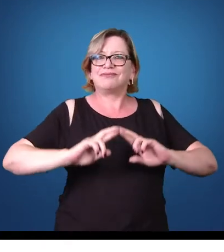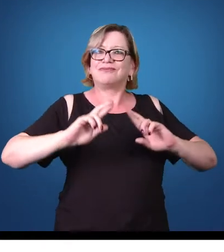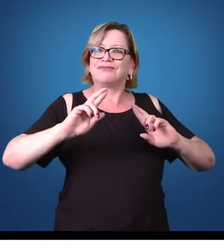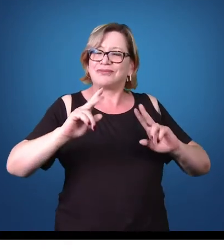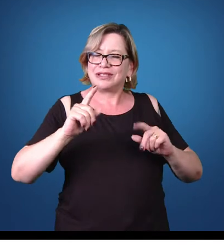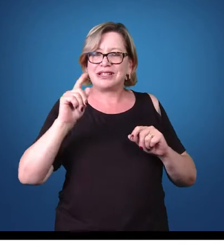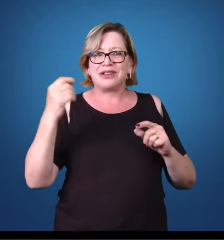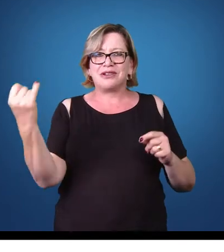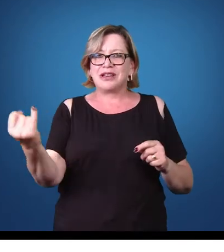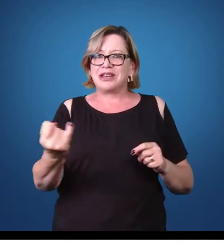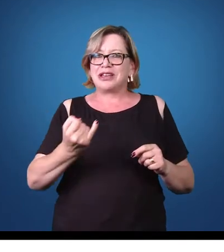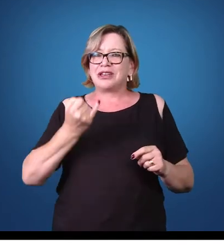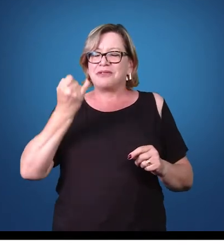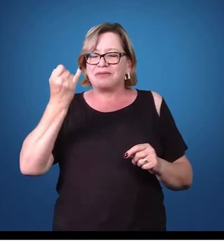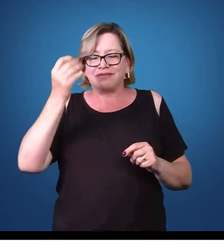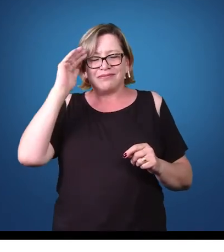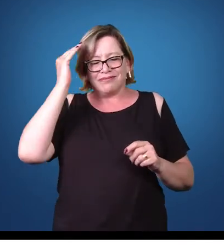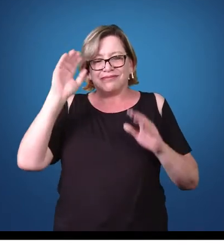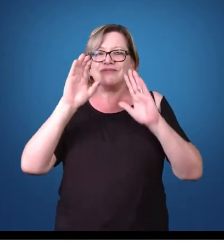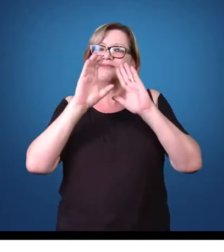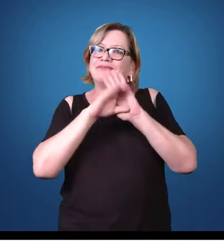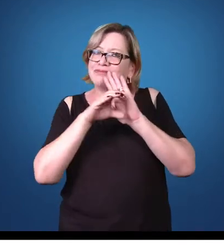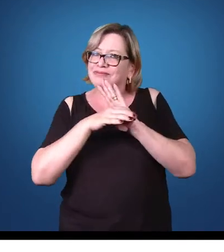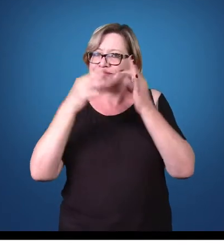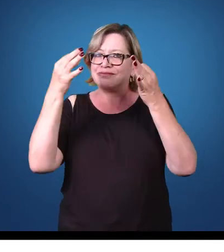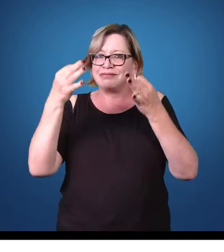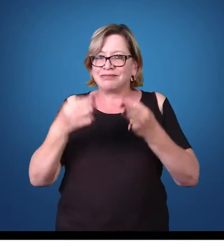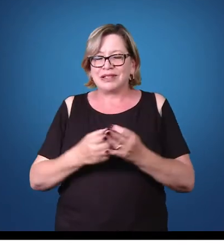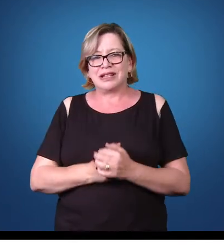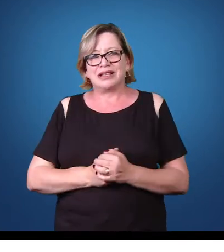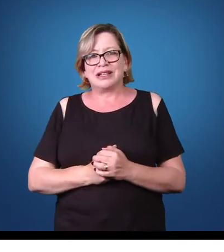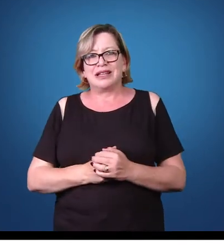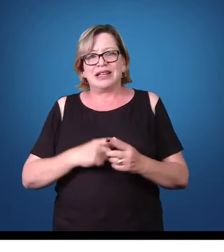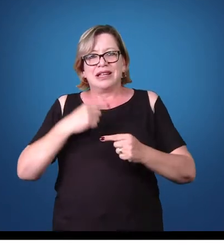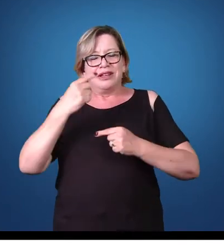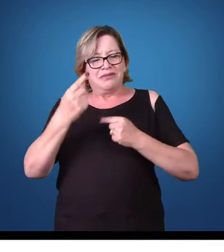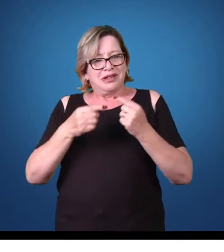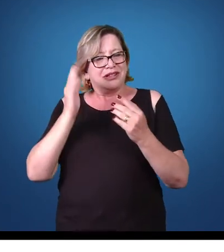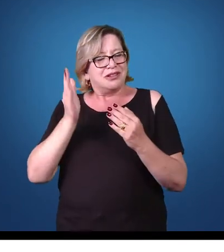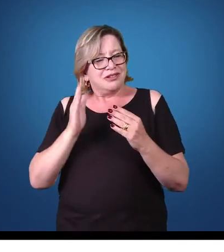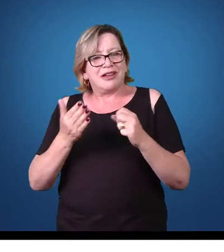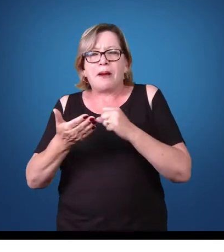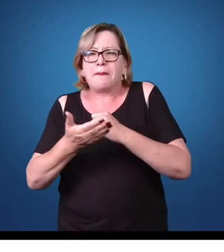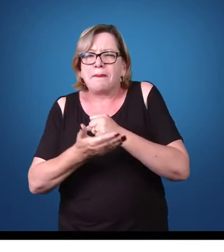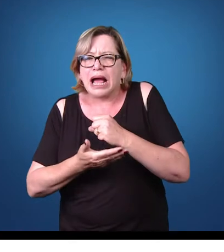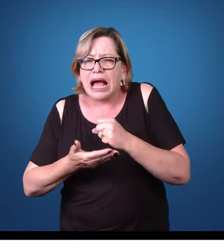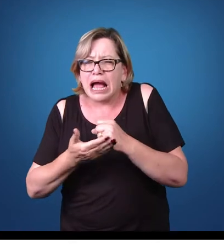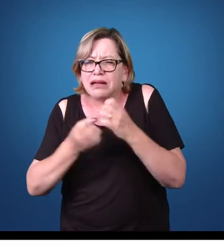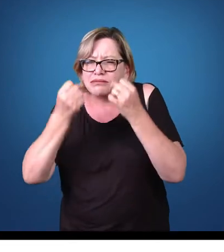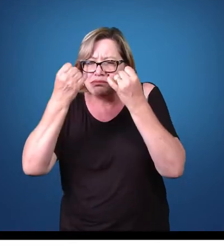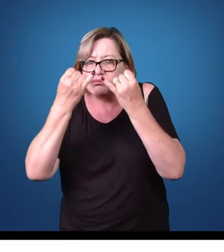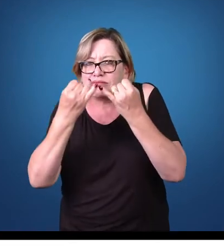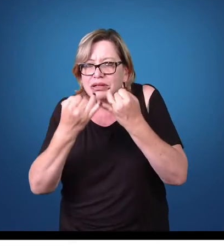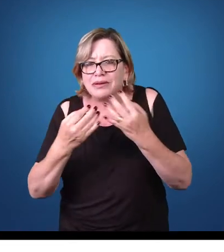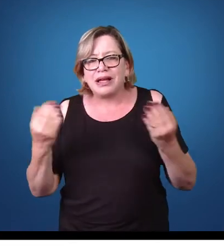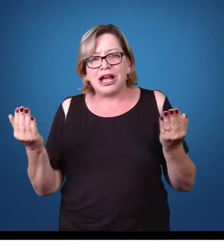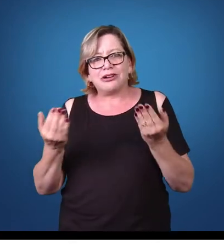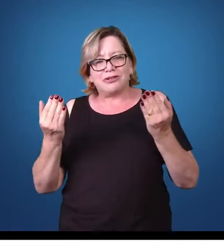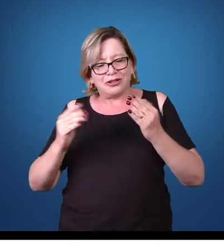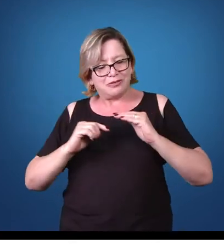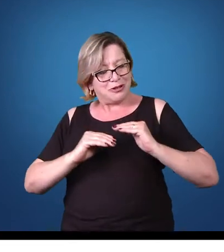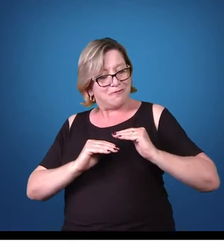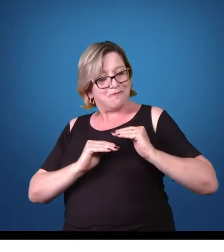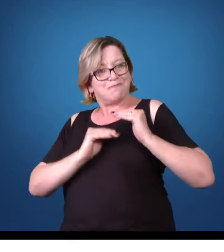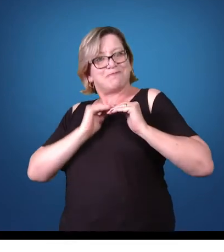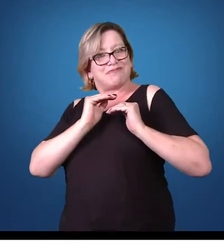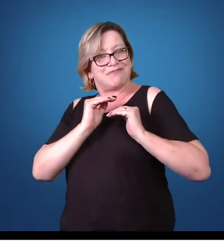importante conceituar corretamente cada uma delas. A partir desses conceitos básicos de parasitologia, nós podemos avançar